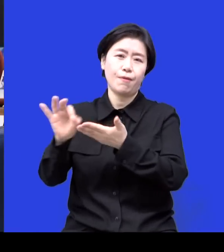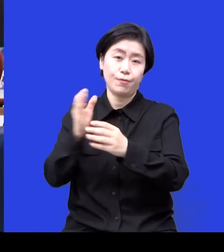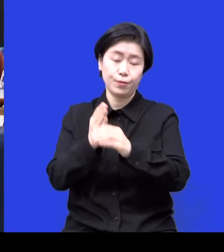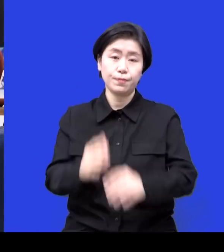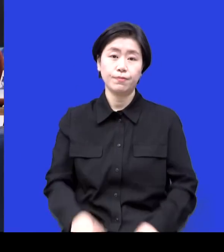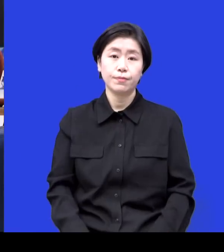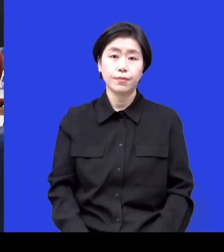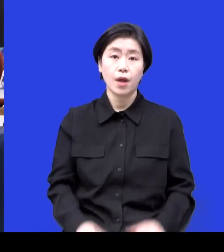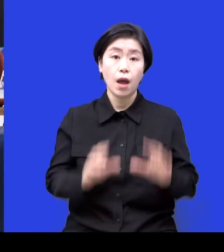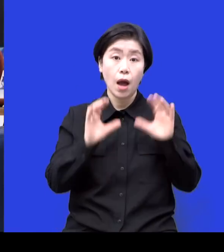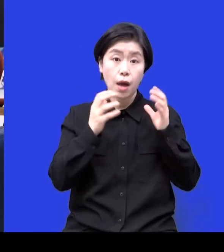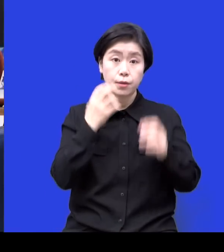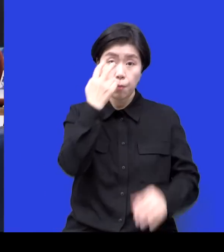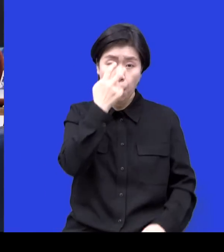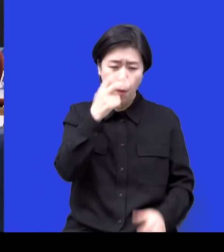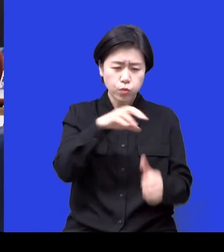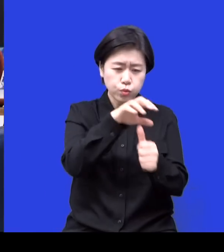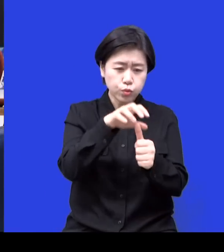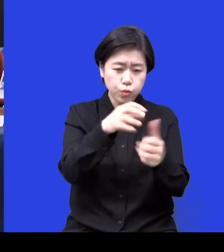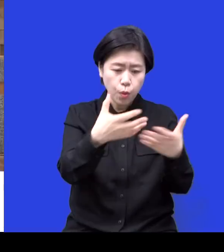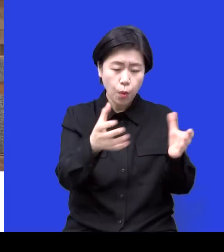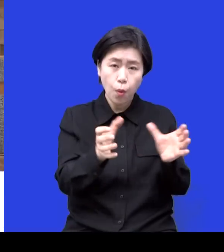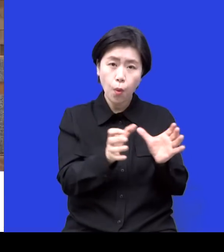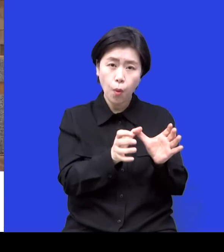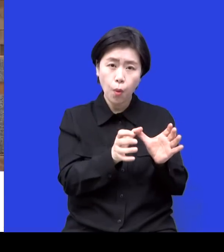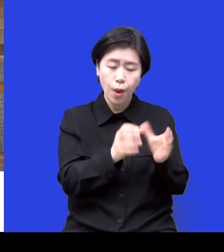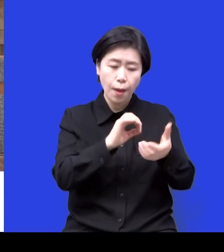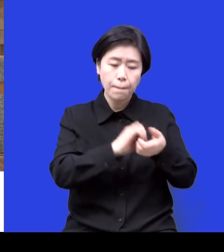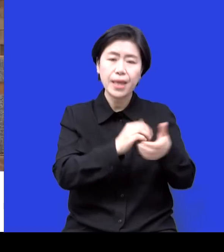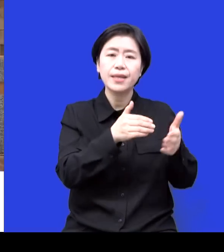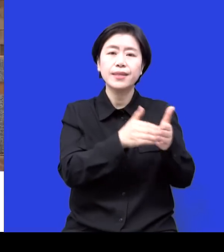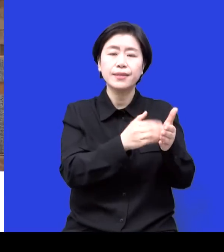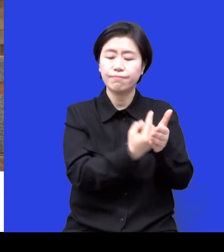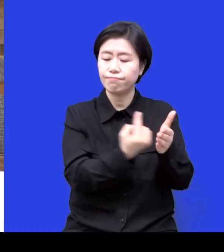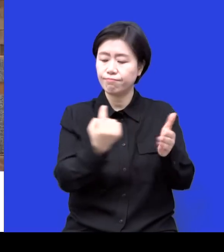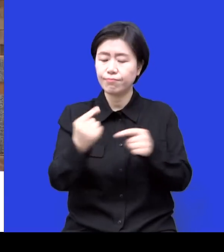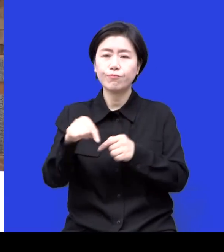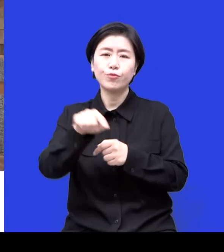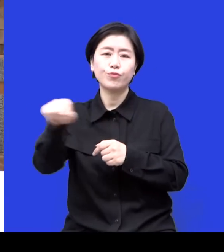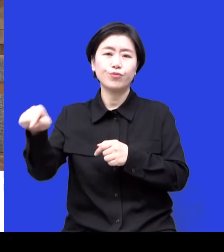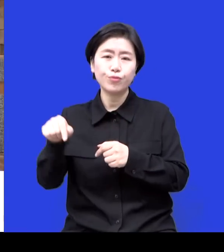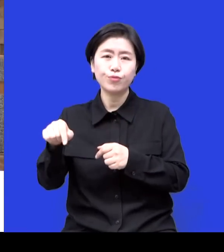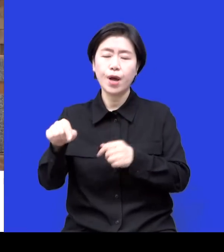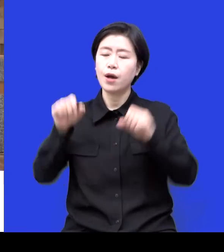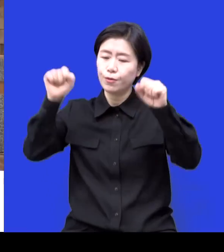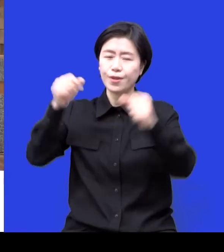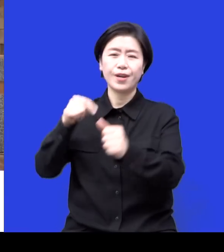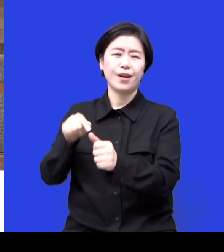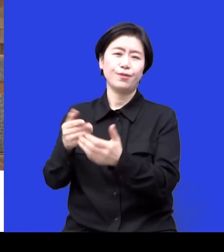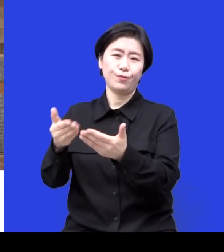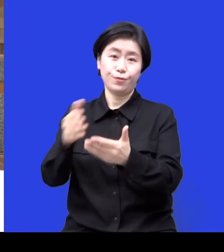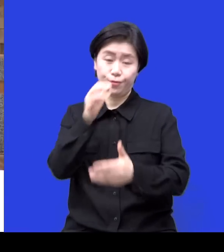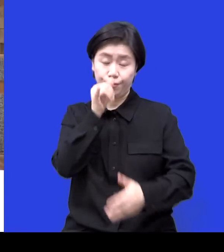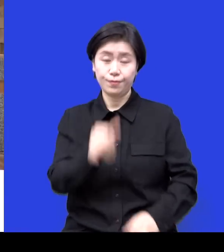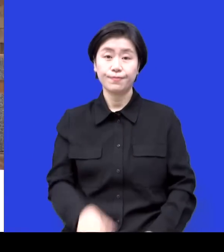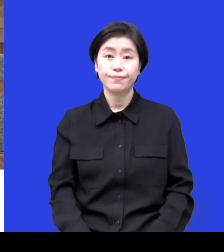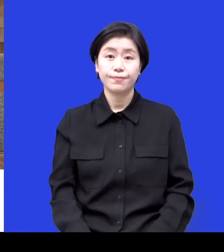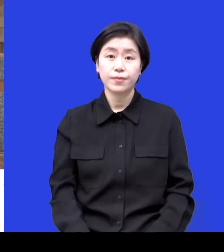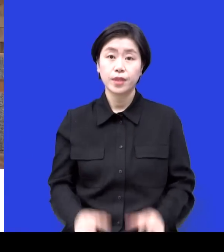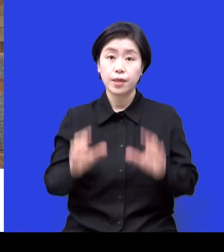아동들에게 크루스피스를 가르치면서 아이들을 멋진 코치로 양성하고 계시는 분이신데요 아이들을 통해서 받는 사랑이 엄청